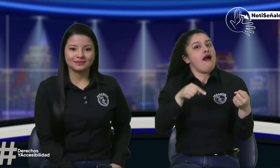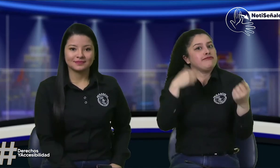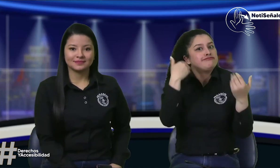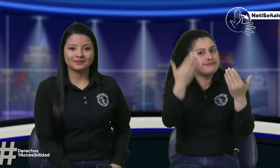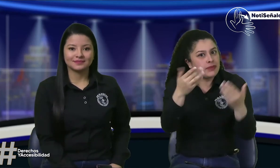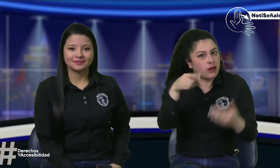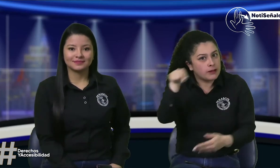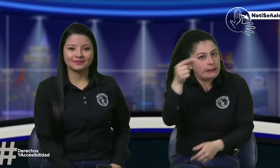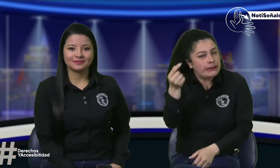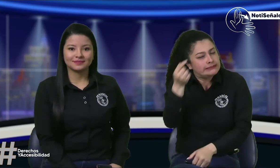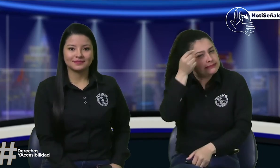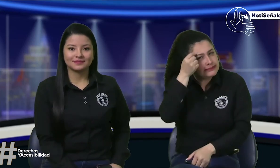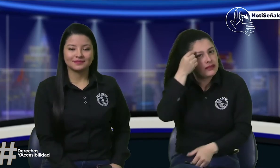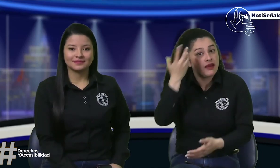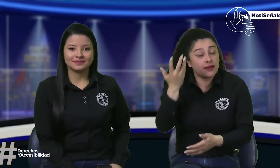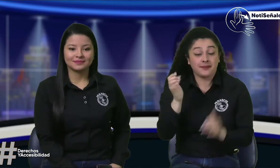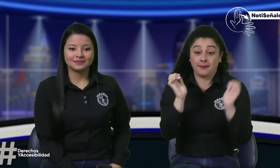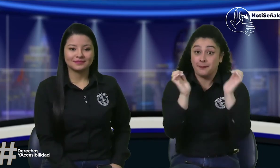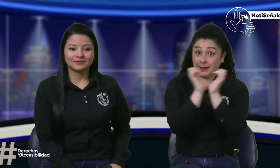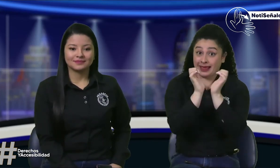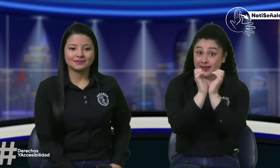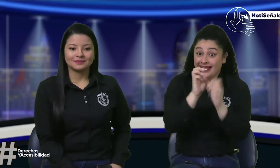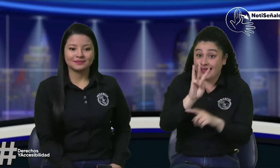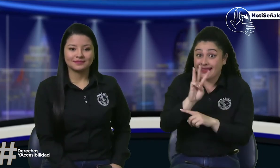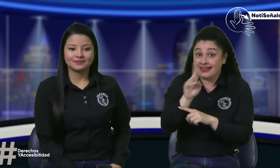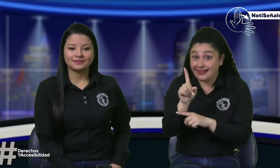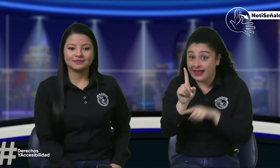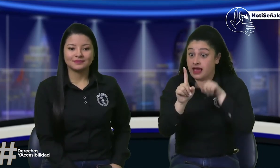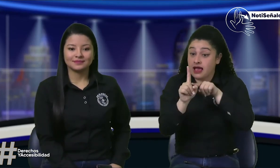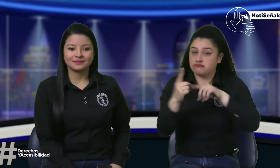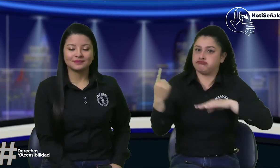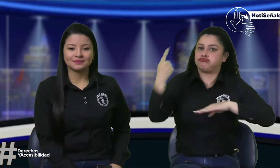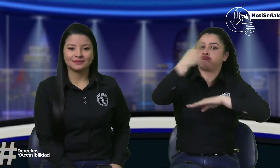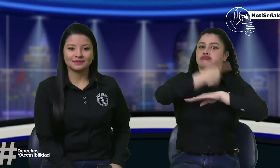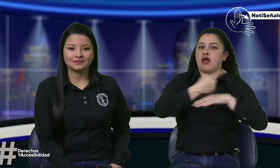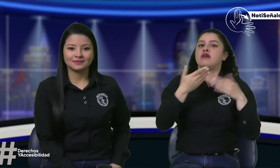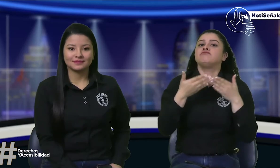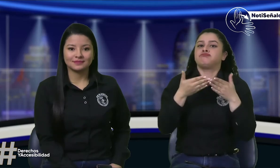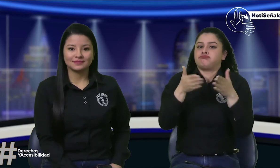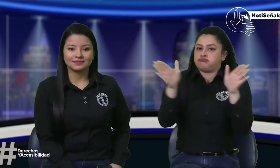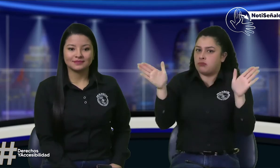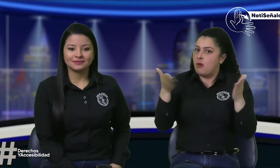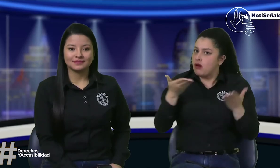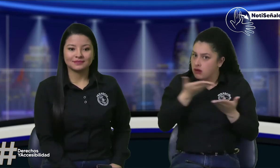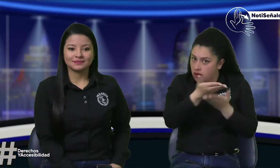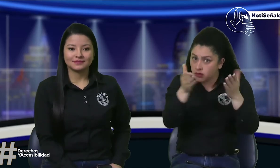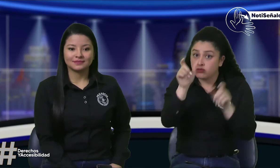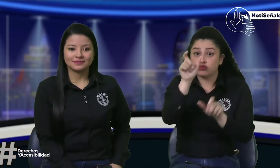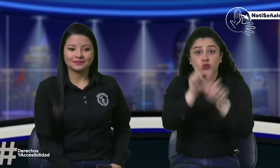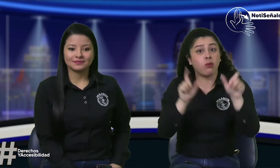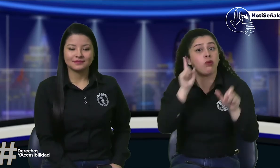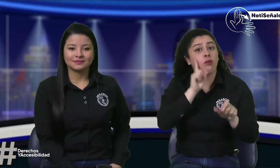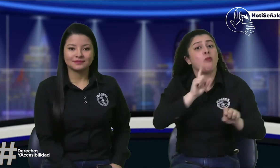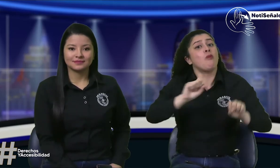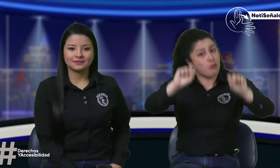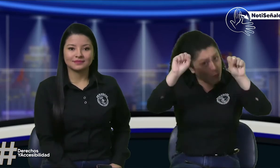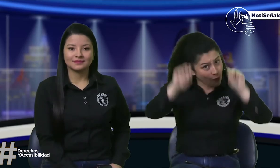transporte privado es importante que recordemos pues fue el 31 de mayo en el cual se abrió esa posibilidad